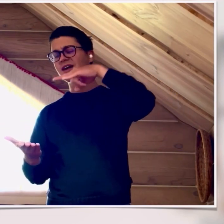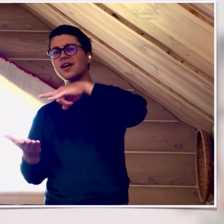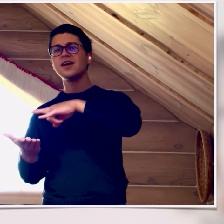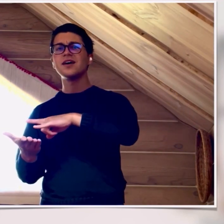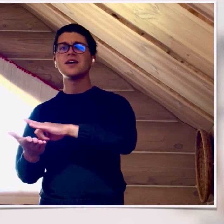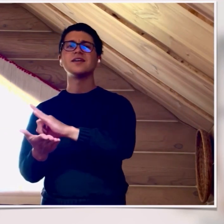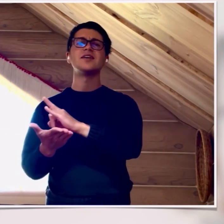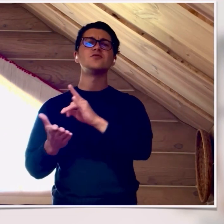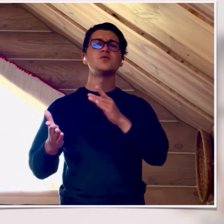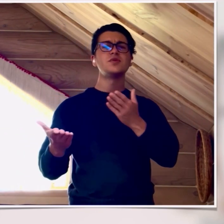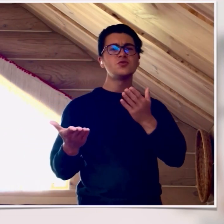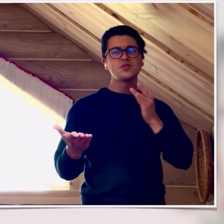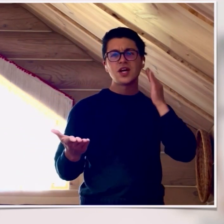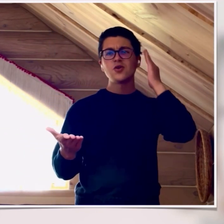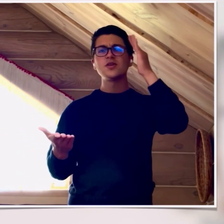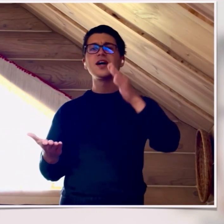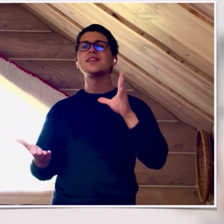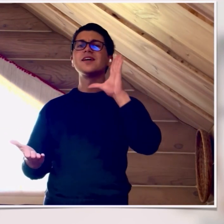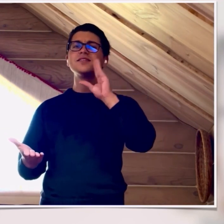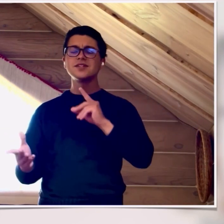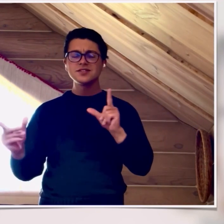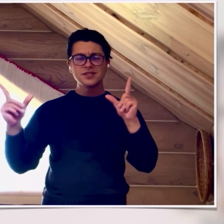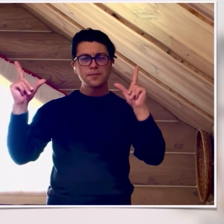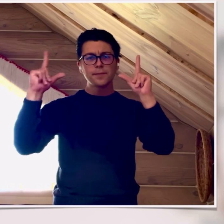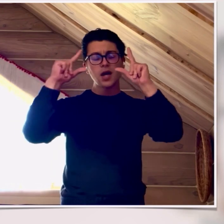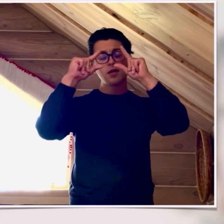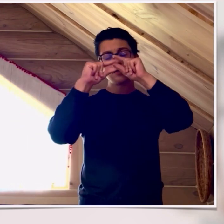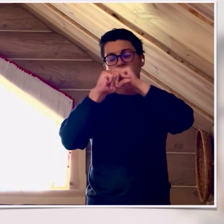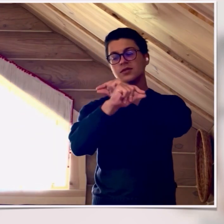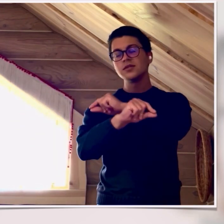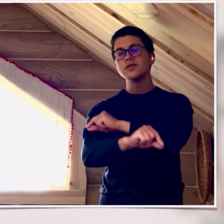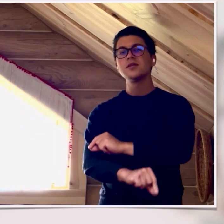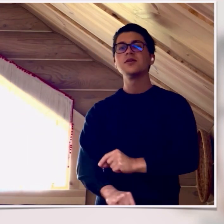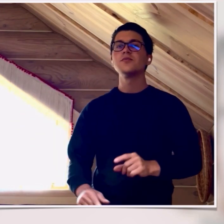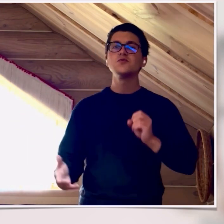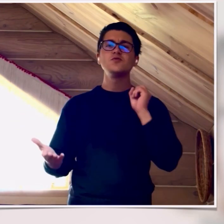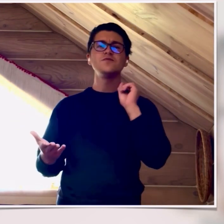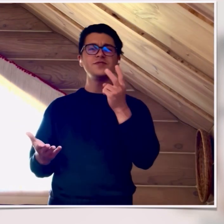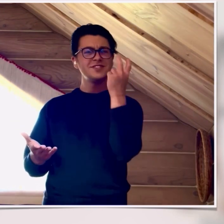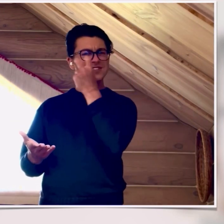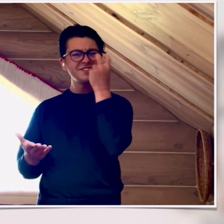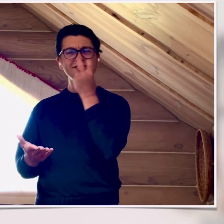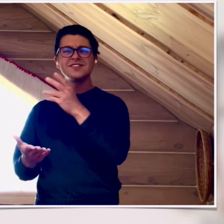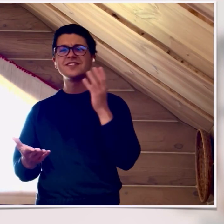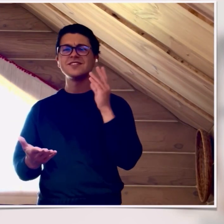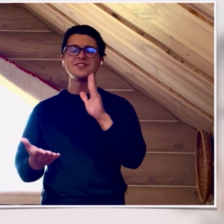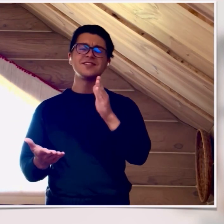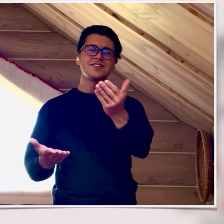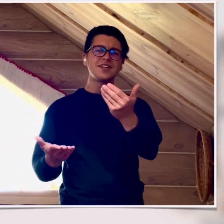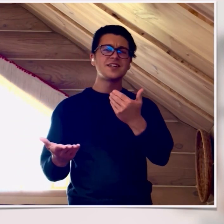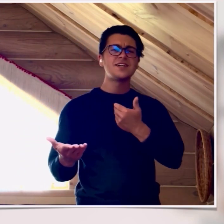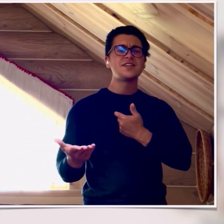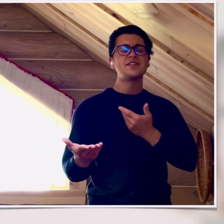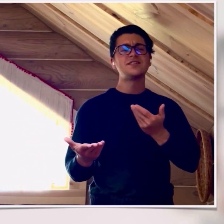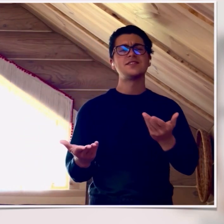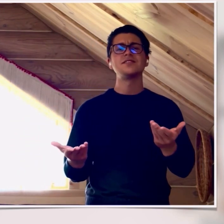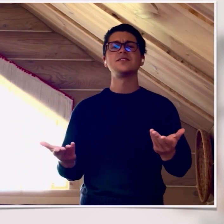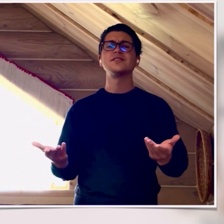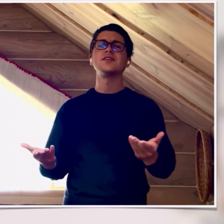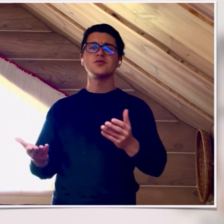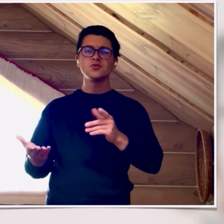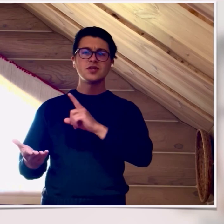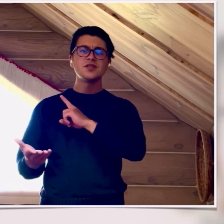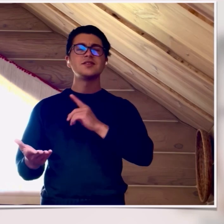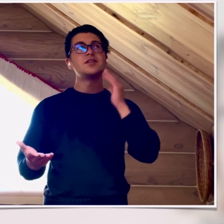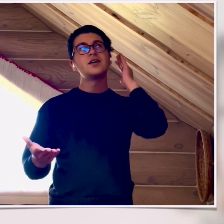Однажды прилетай О тебе мечтаю, когда засыпаю Я пошлю весь мир, только you and I